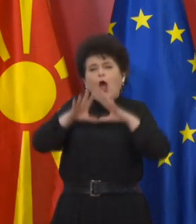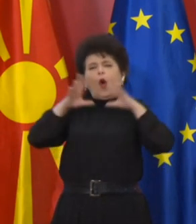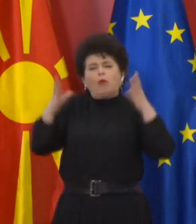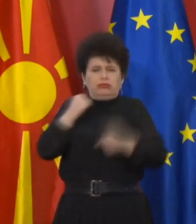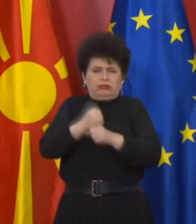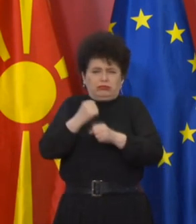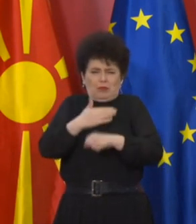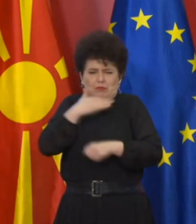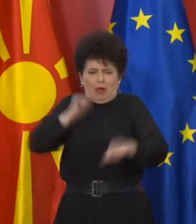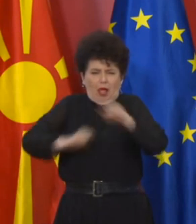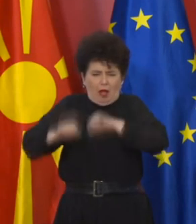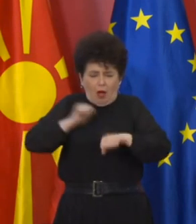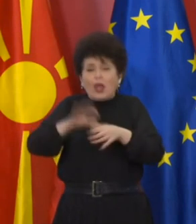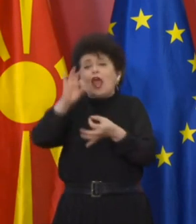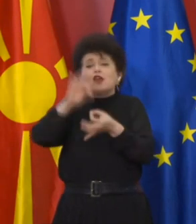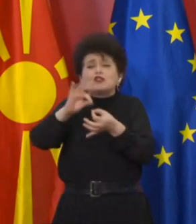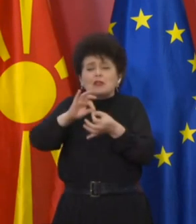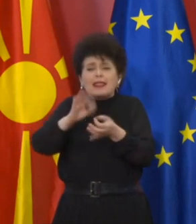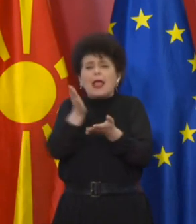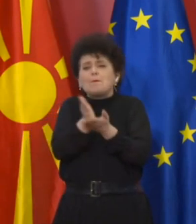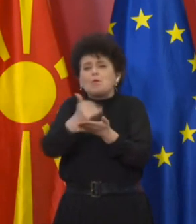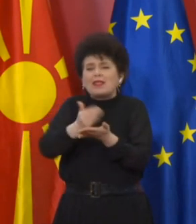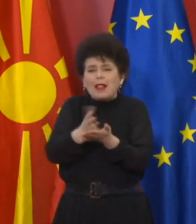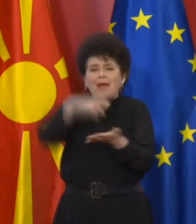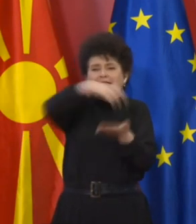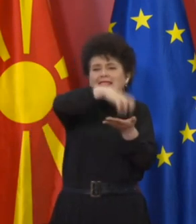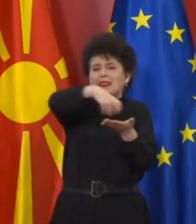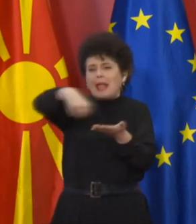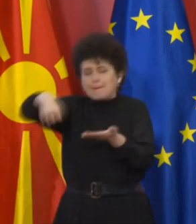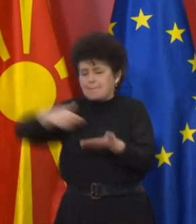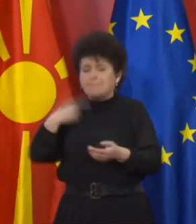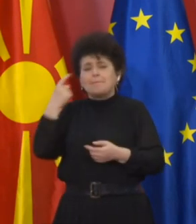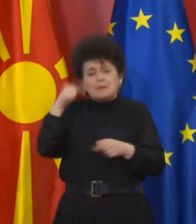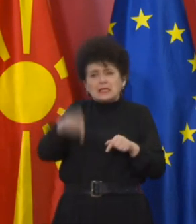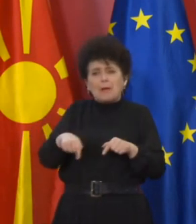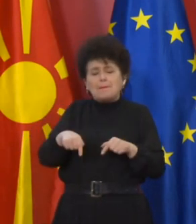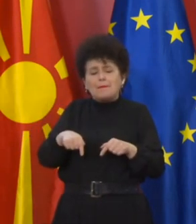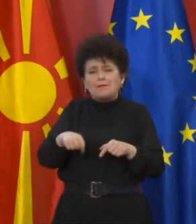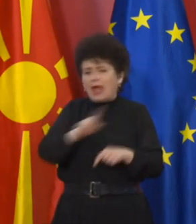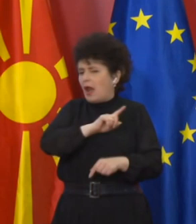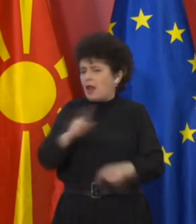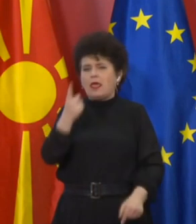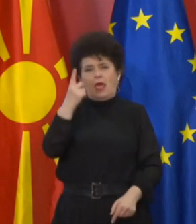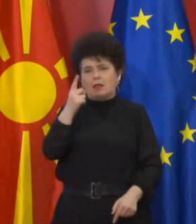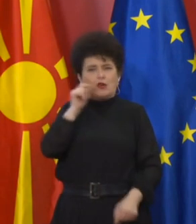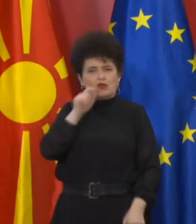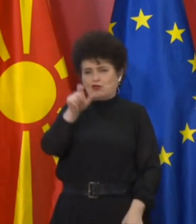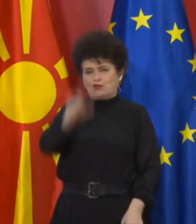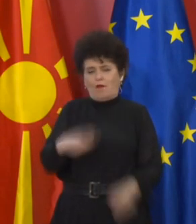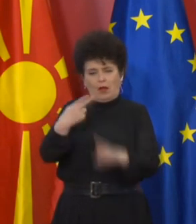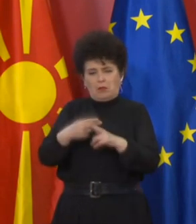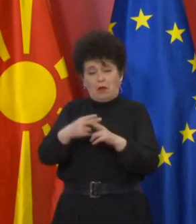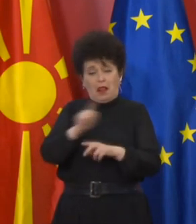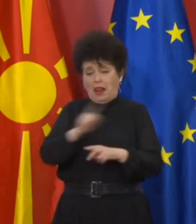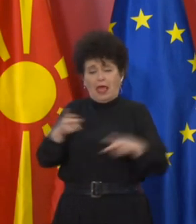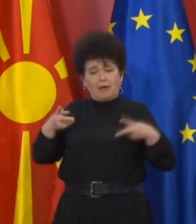работа, а заради штедење на и поделба на тимовите, сметам дека ниту еден пациент не му е